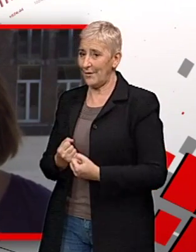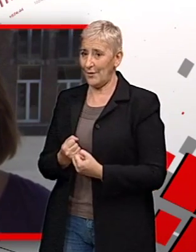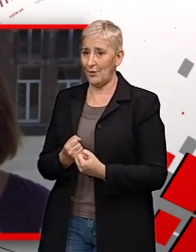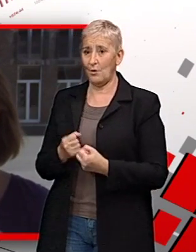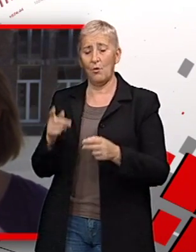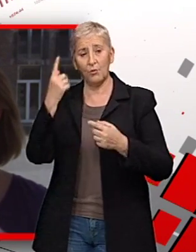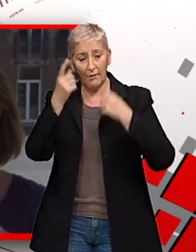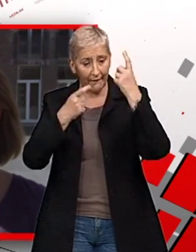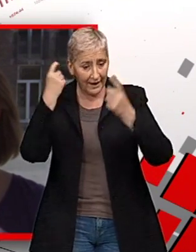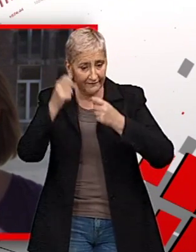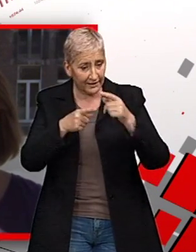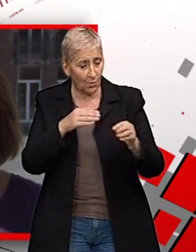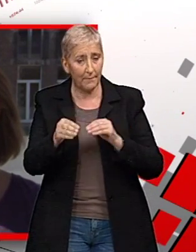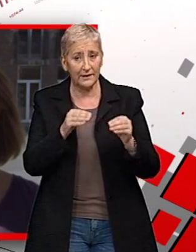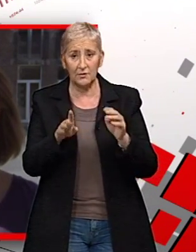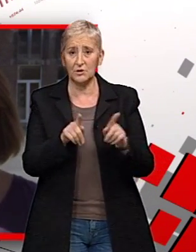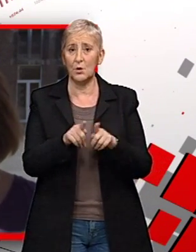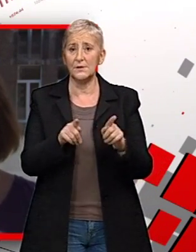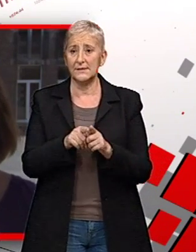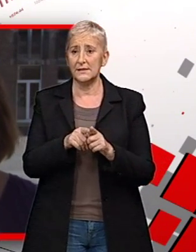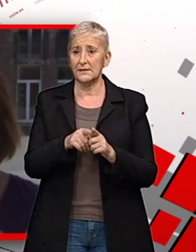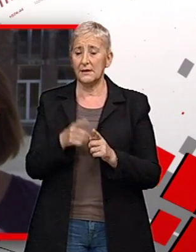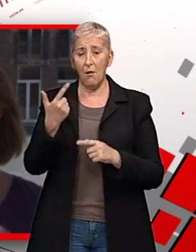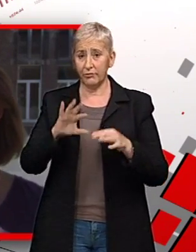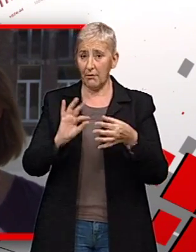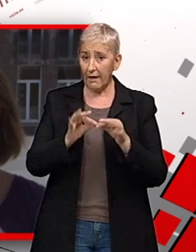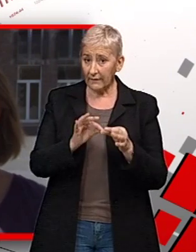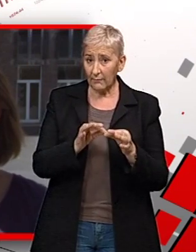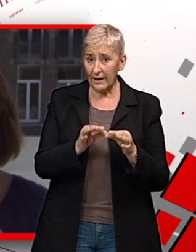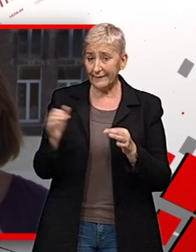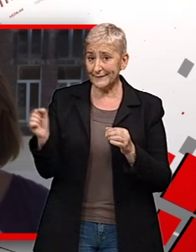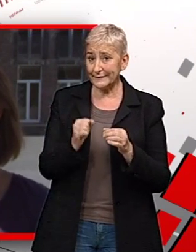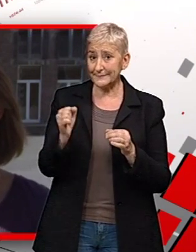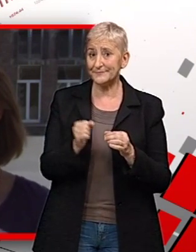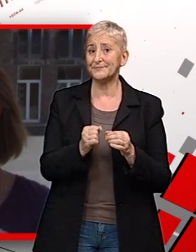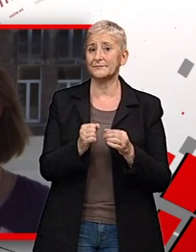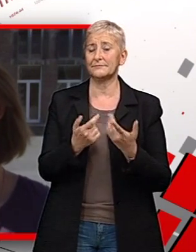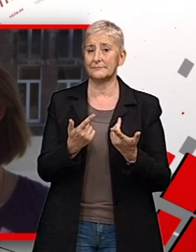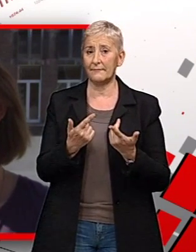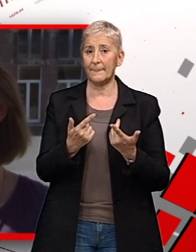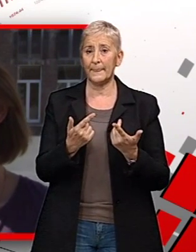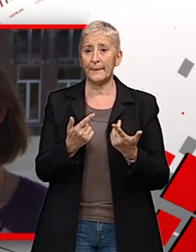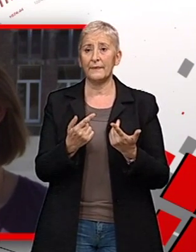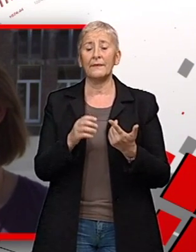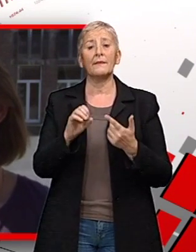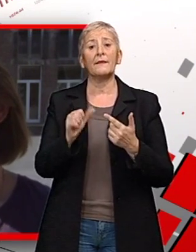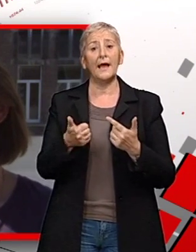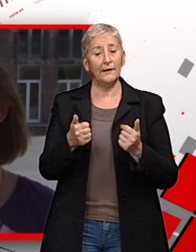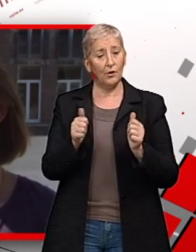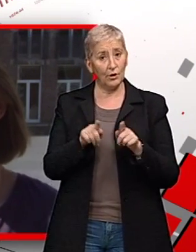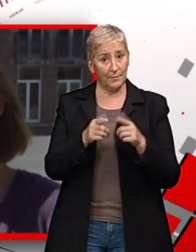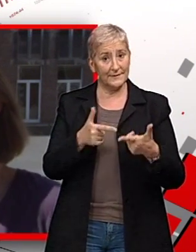réflexion pédagogique aussi notamment, pour des interprètes, ce genre de choses. Donc c'est vrai que ça permet de subsidier une bonne part